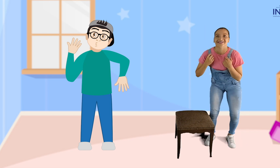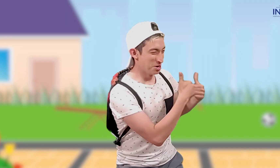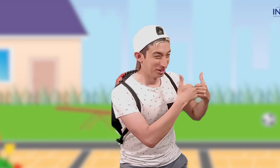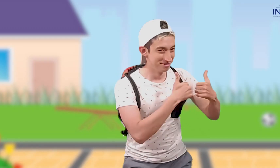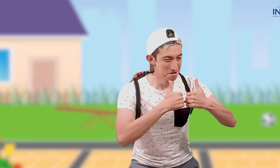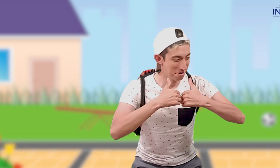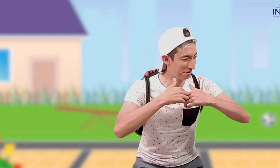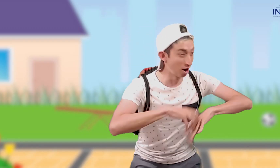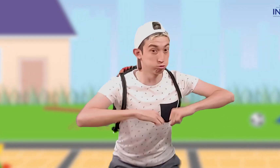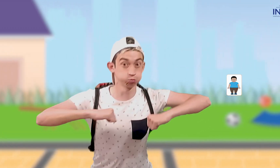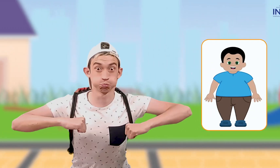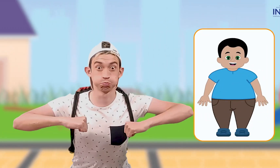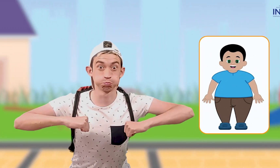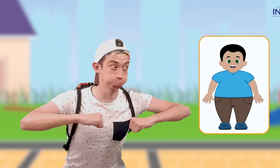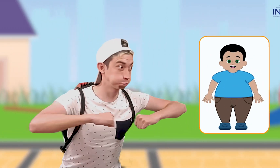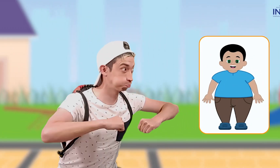¡Bien! ¡Muy bien! ¡Gordo! ¡A ver!